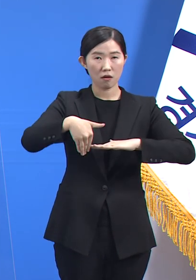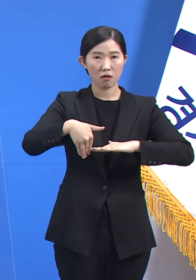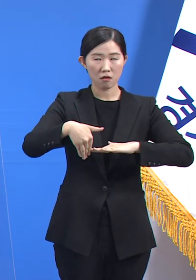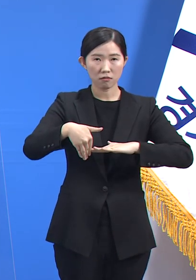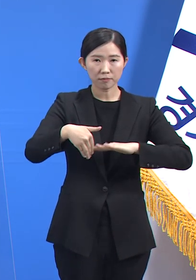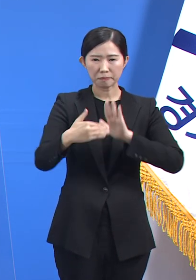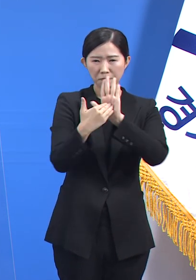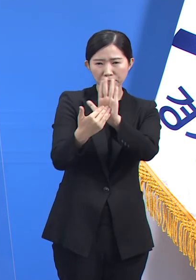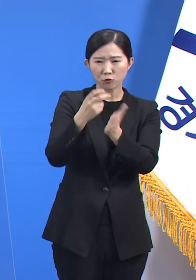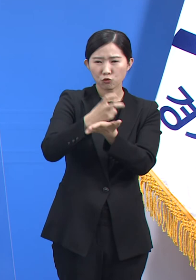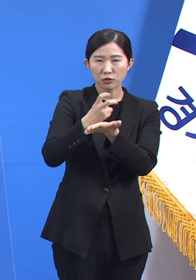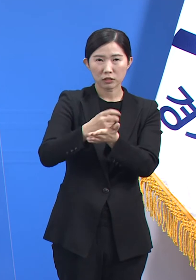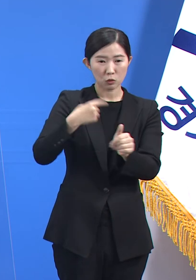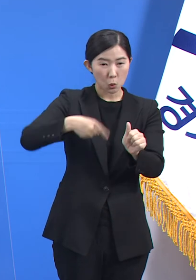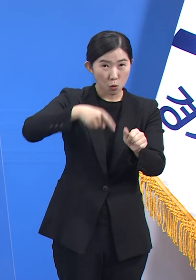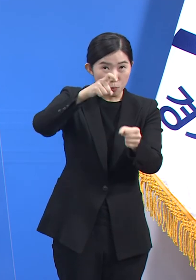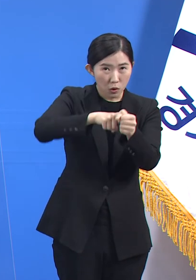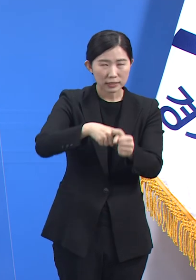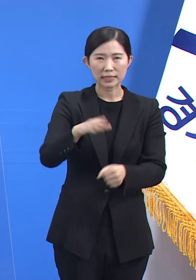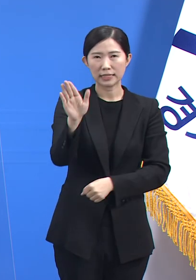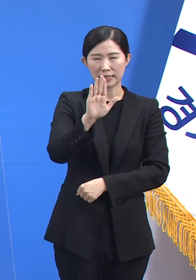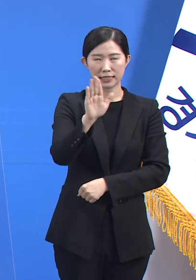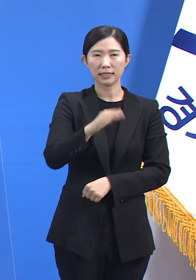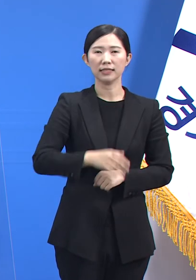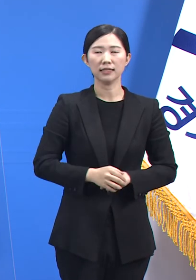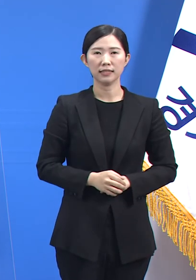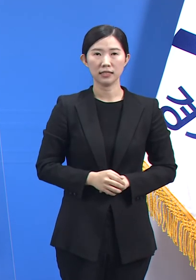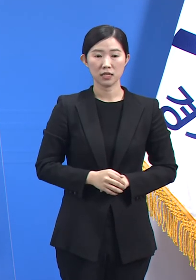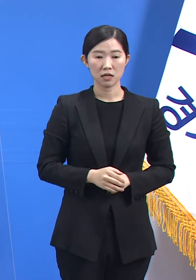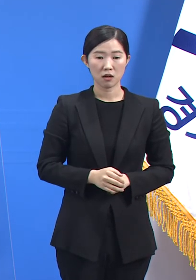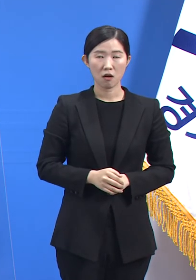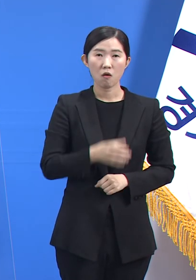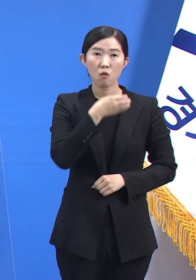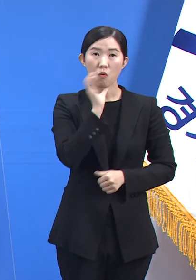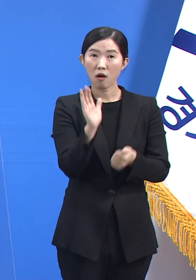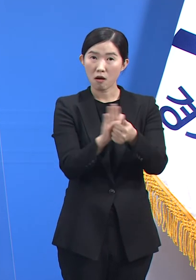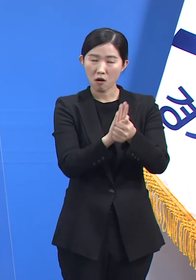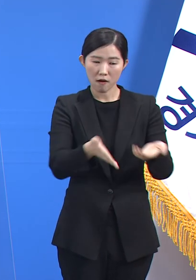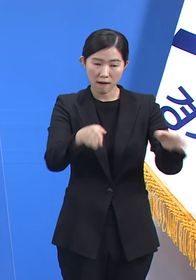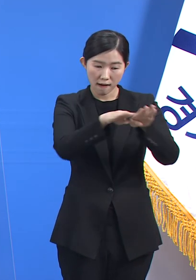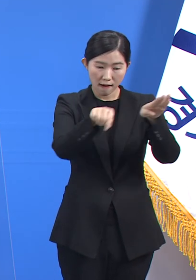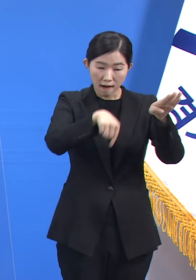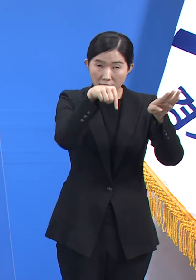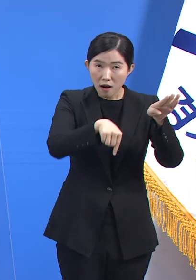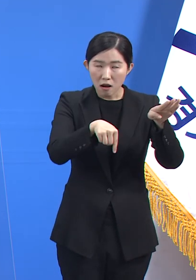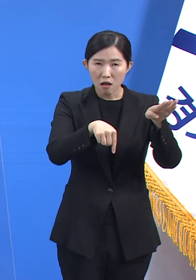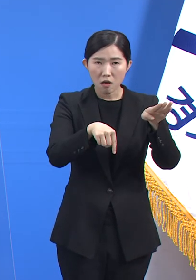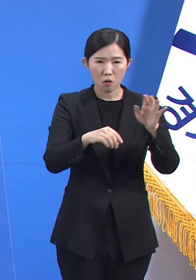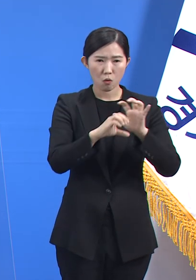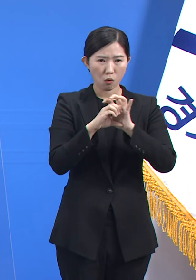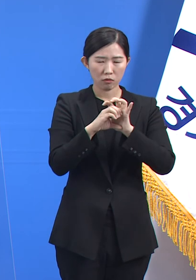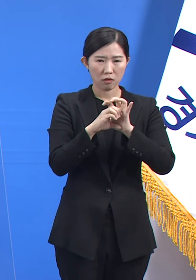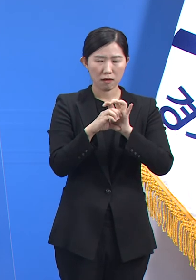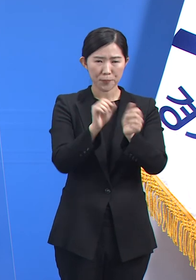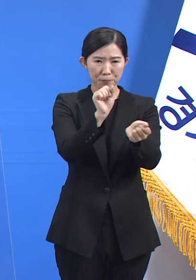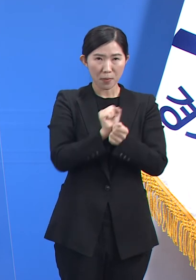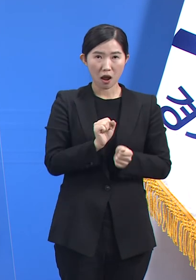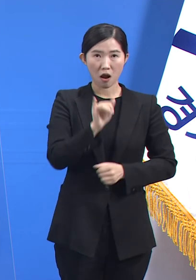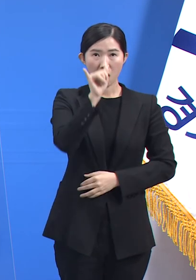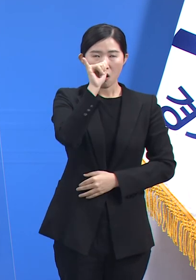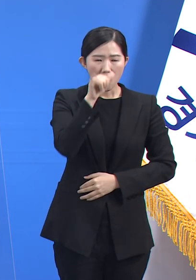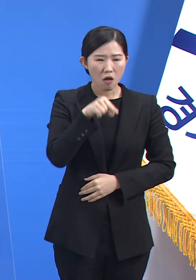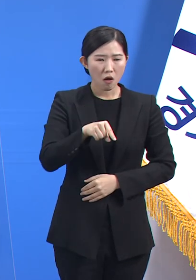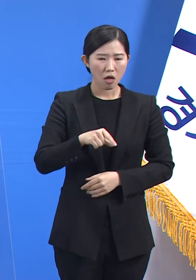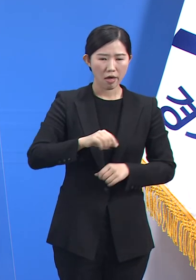강의는 아닙니다. 소속 기관에 만약 코로나19 확진자가 발생하게 되면 어떻게 초기 대처해야 하는지 상황을